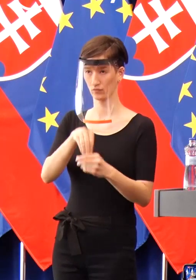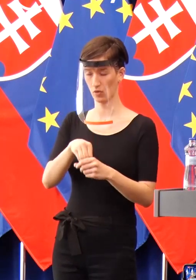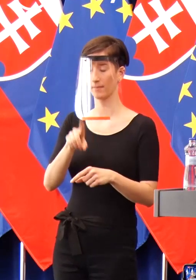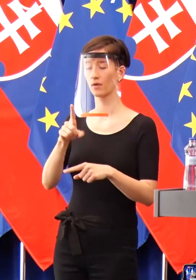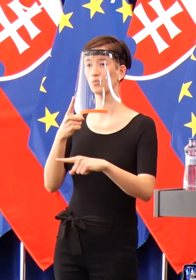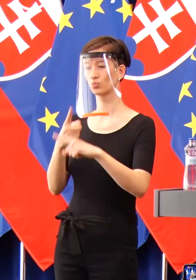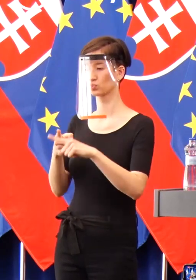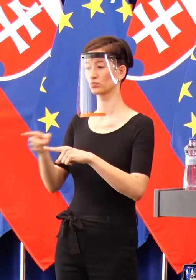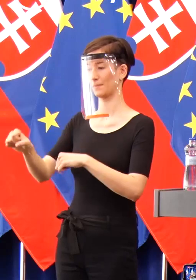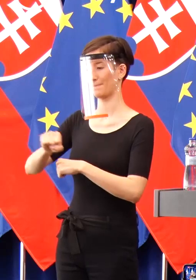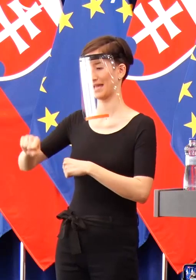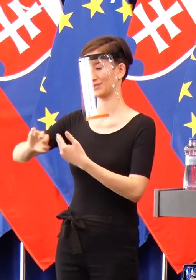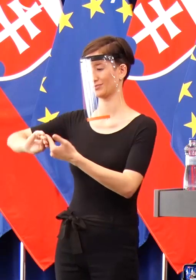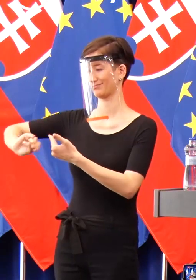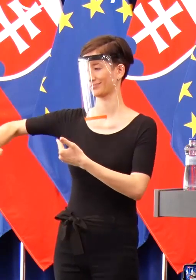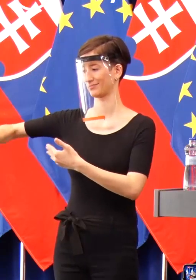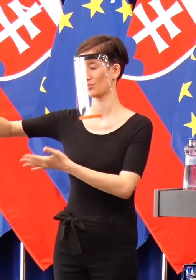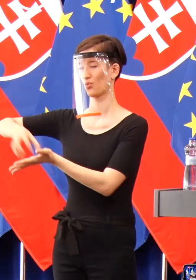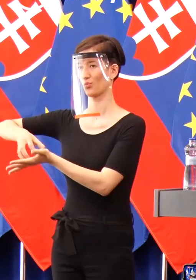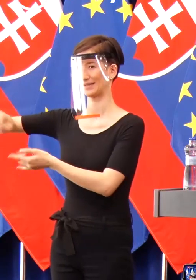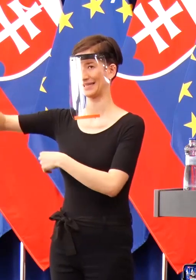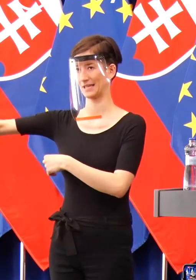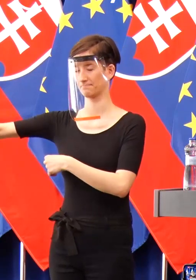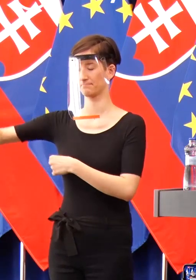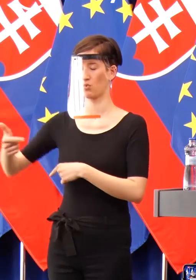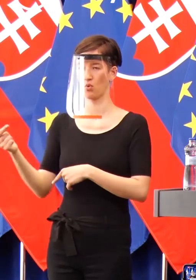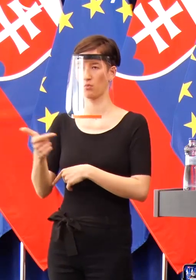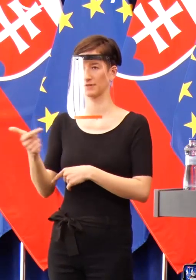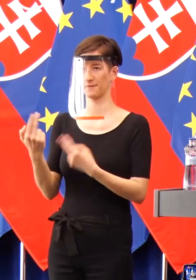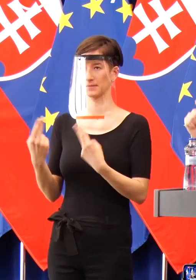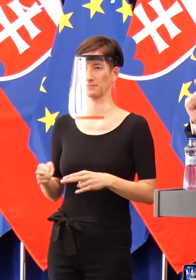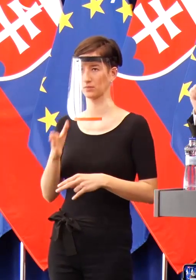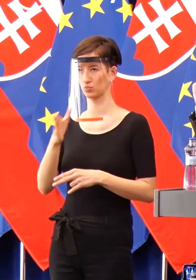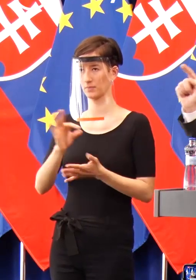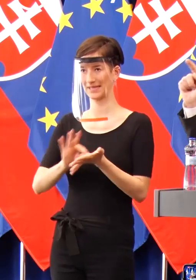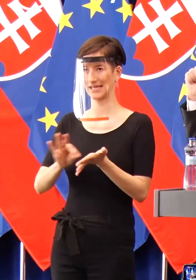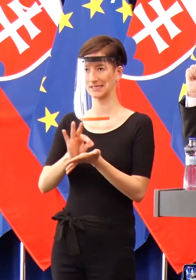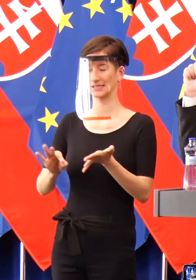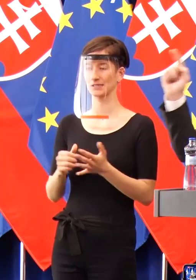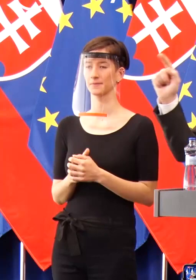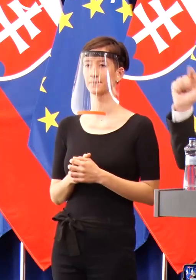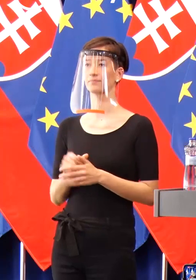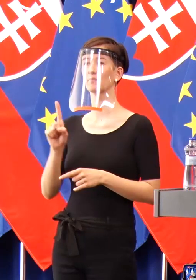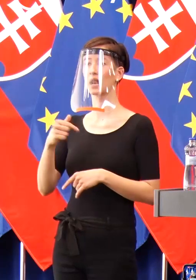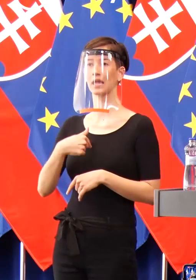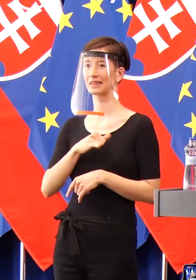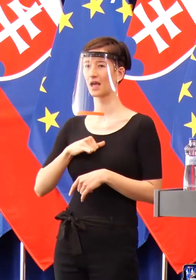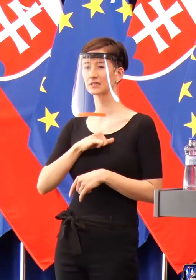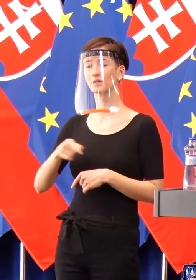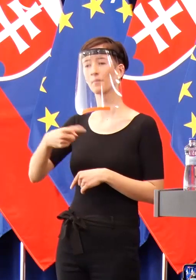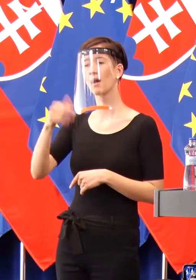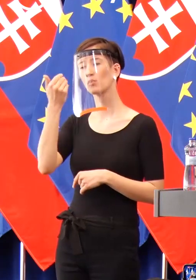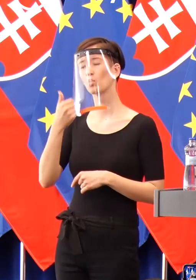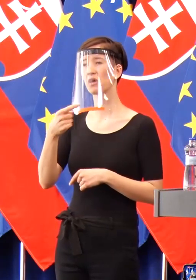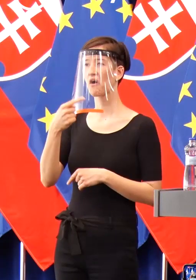Ale zároveň znova hovorím, nechcem najmenej vytvárať medzi ľuďmi teraz pocit, že to tí cigáni z osad